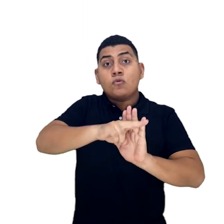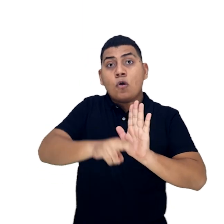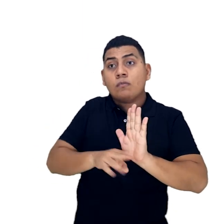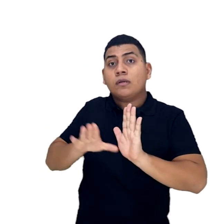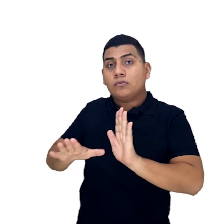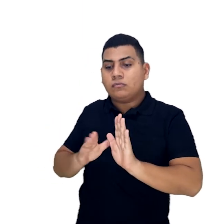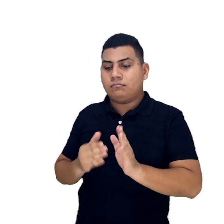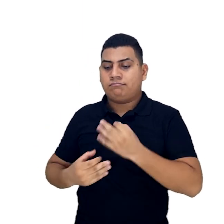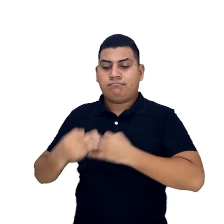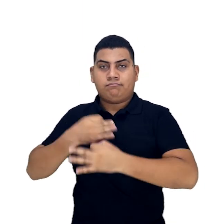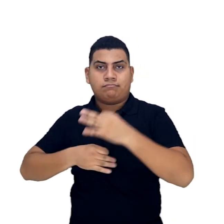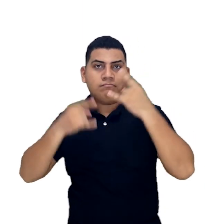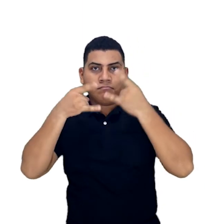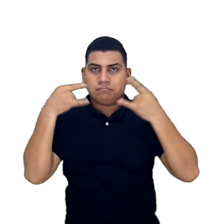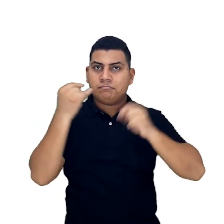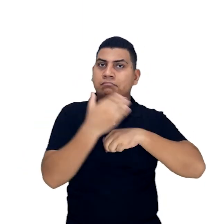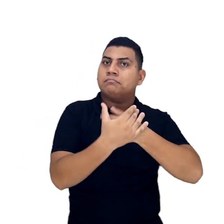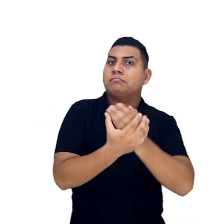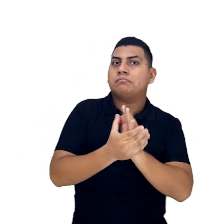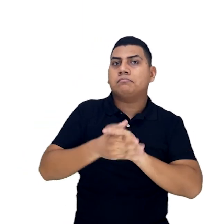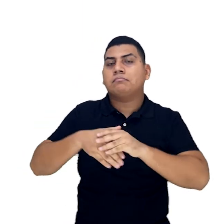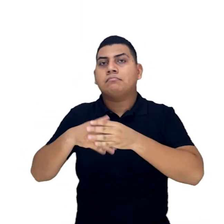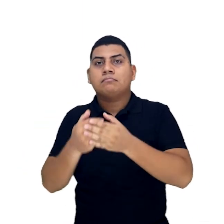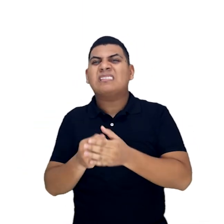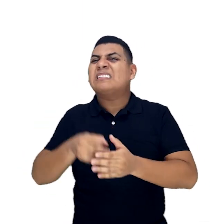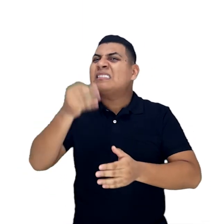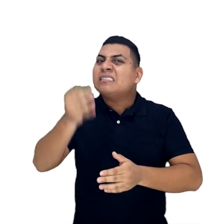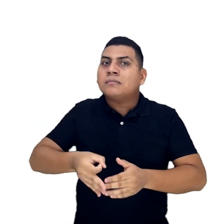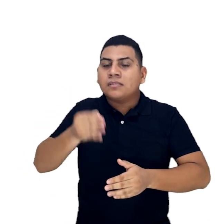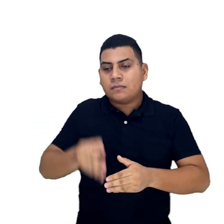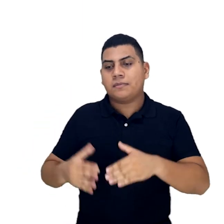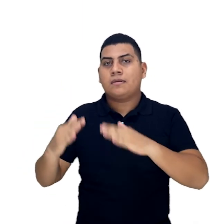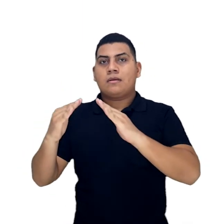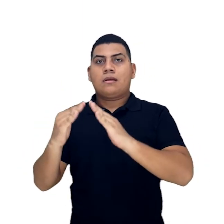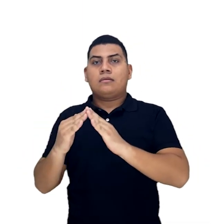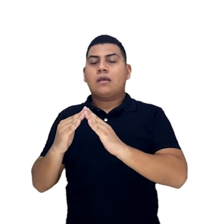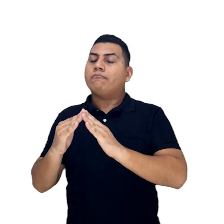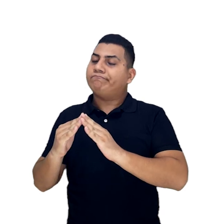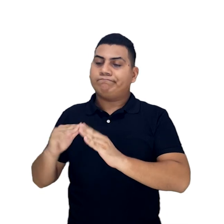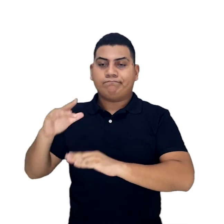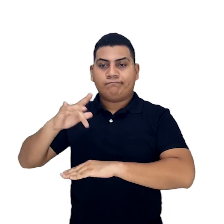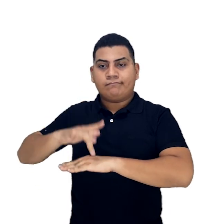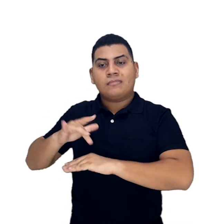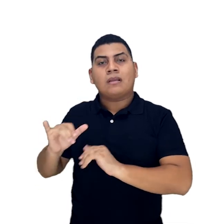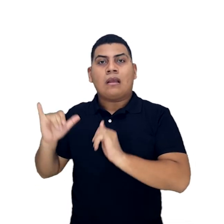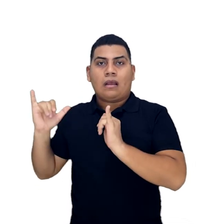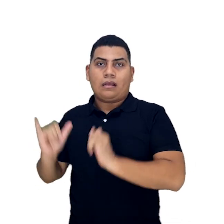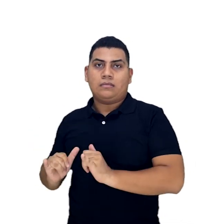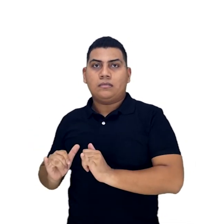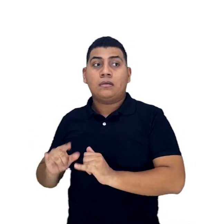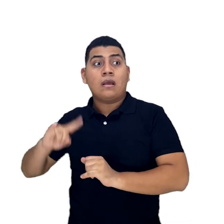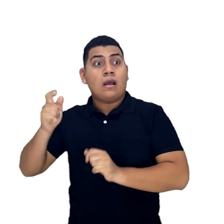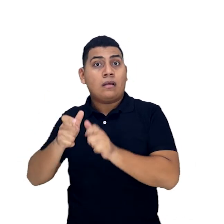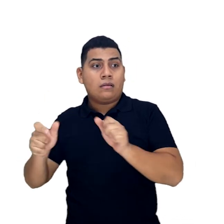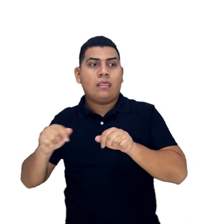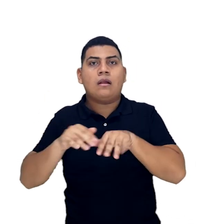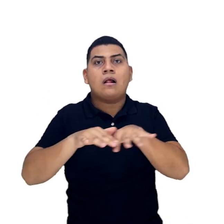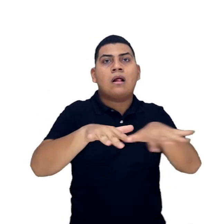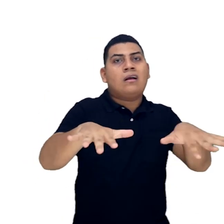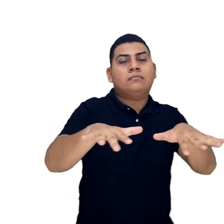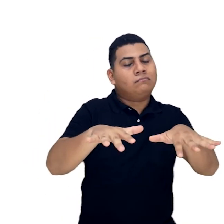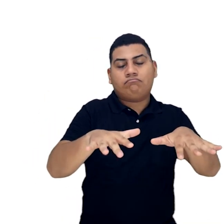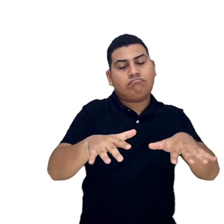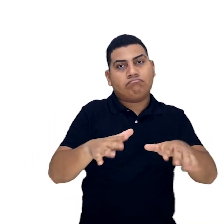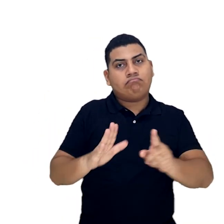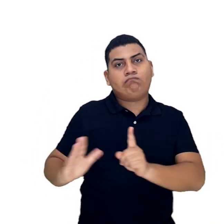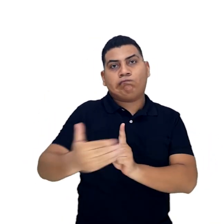Al cumplimiento de las medidas de bioseguridad y a guardar estricto aislamiento en su lugar de residencia para